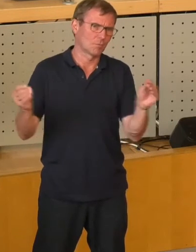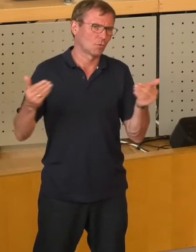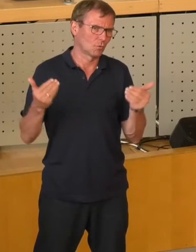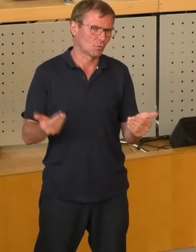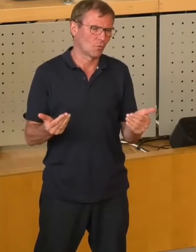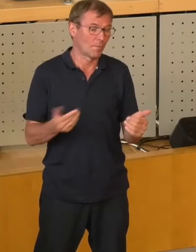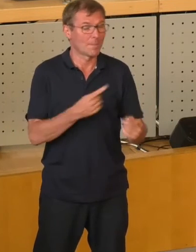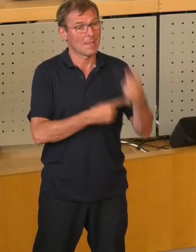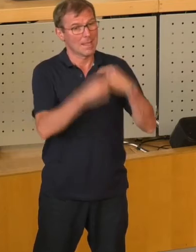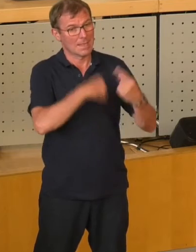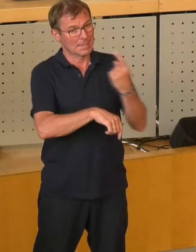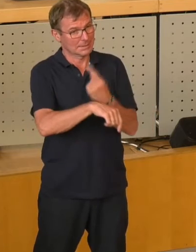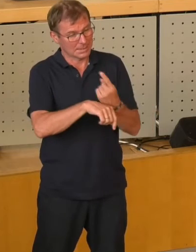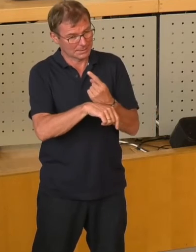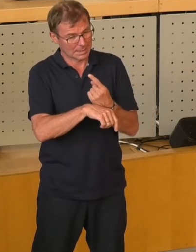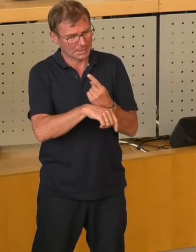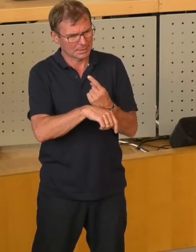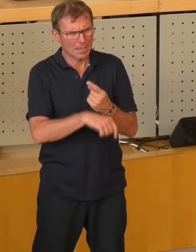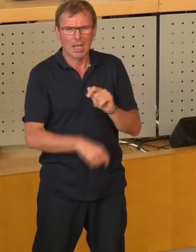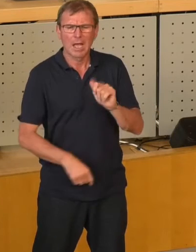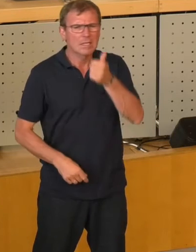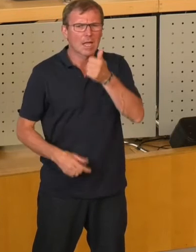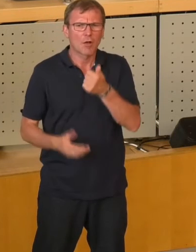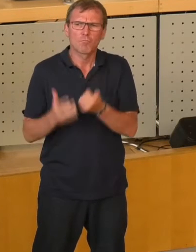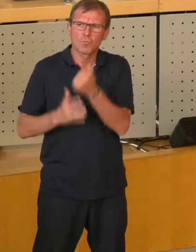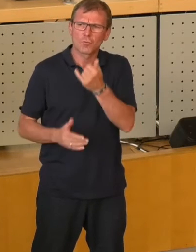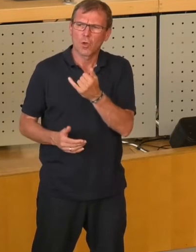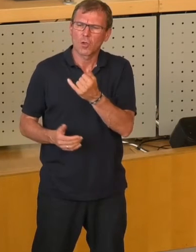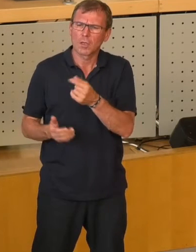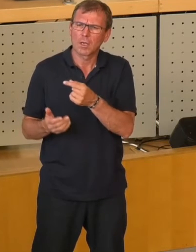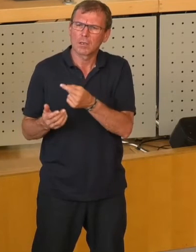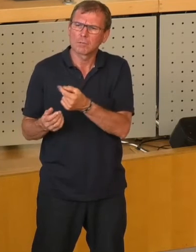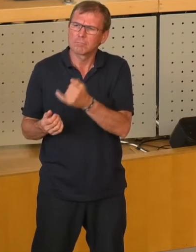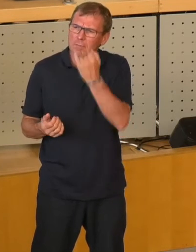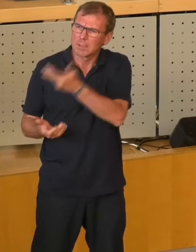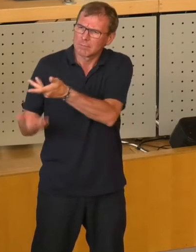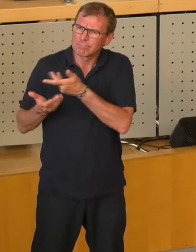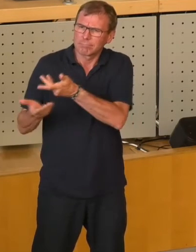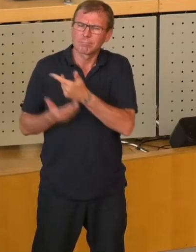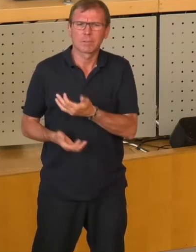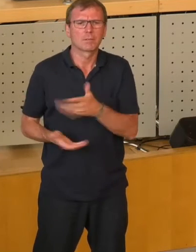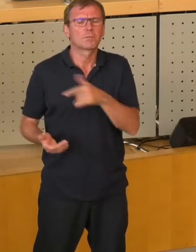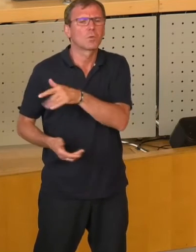In letzter Zeit gab es kaum noch Impulse von der TÜGA und insofern wahrscheinlich auch kein Interesse mehr bei den